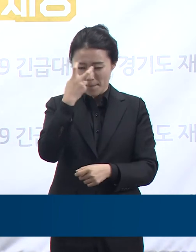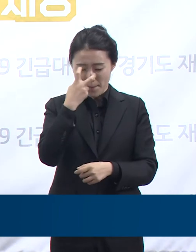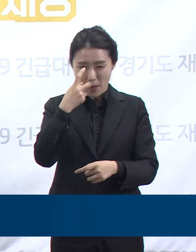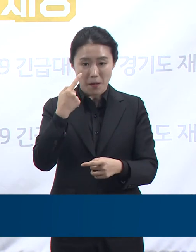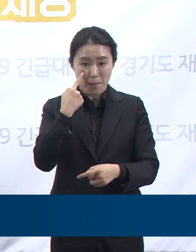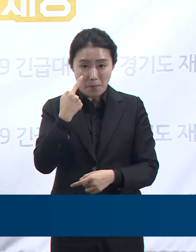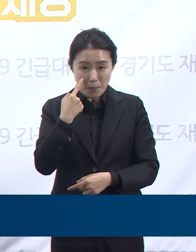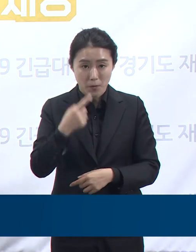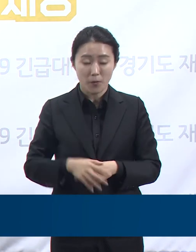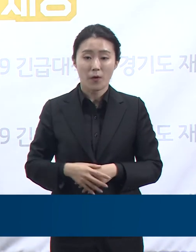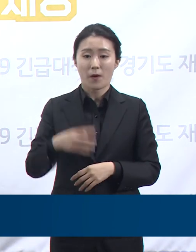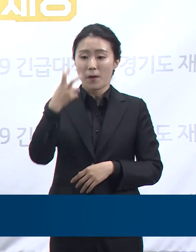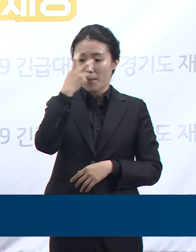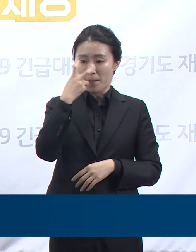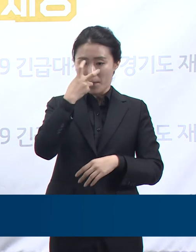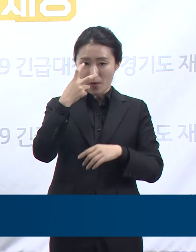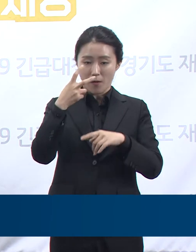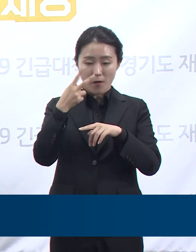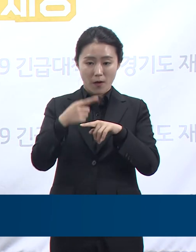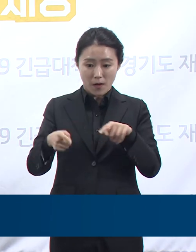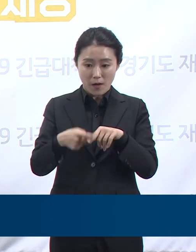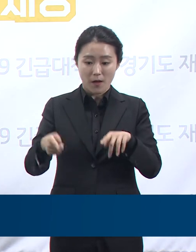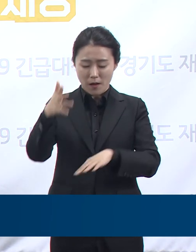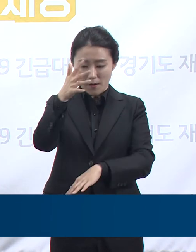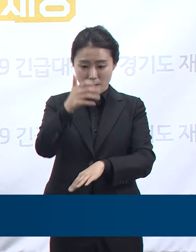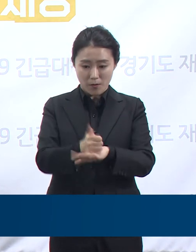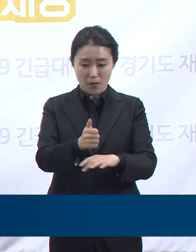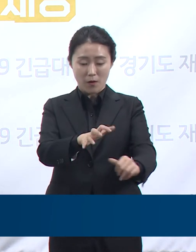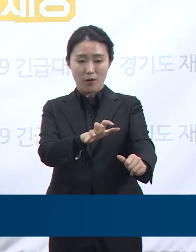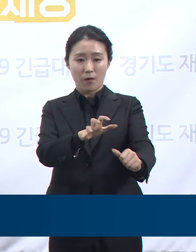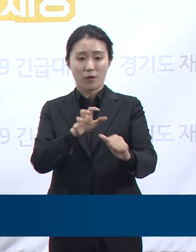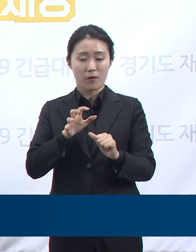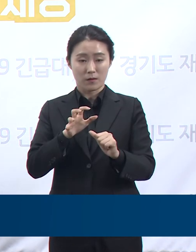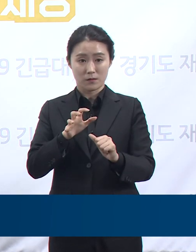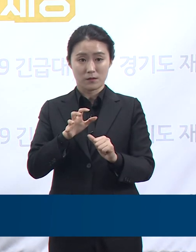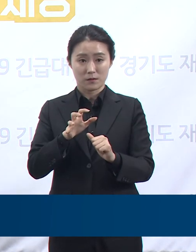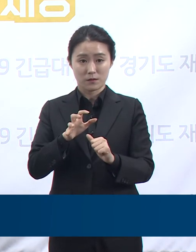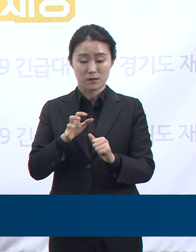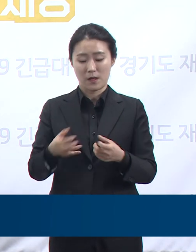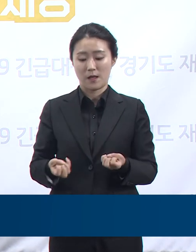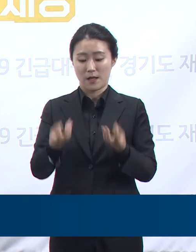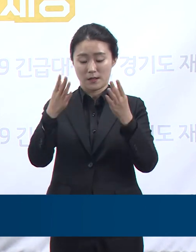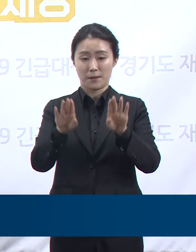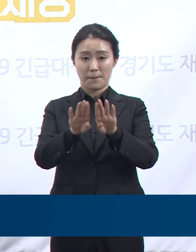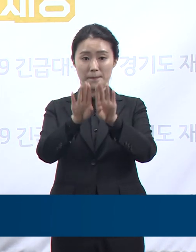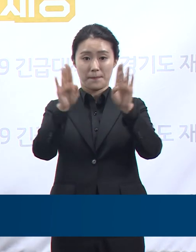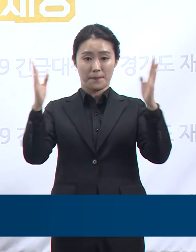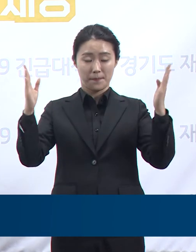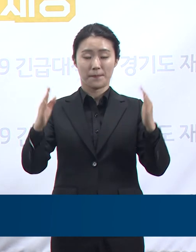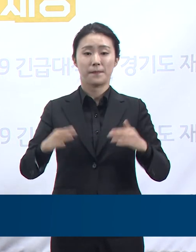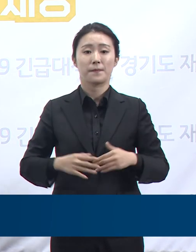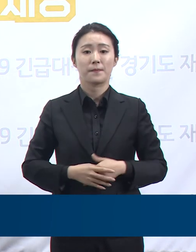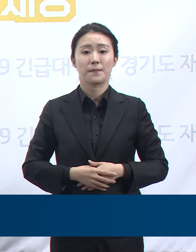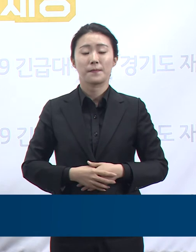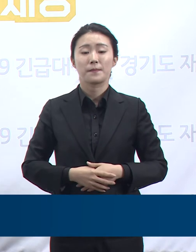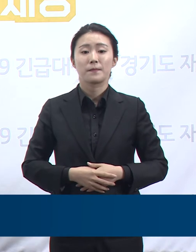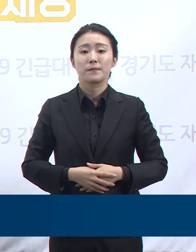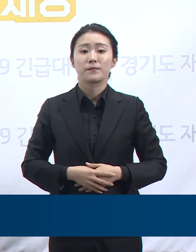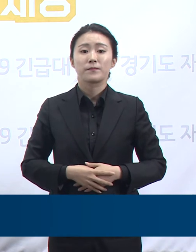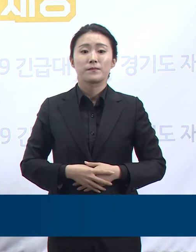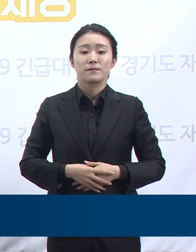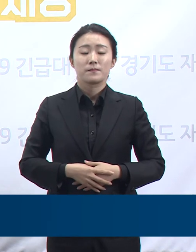기반으로 사업을 추진하되 필요시 감염병 전문가의 종합적인 의견을 수렴하여 행사 계획을 수립하도록 계획하였습니다.